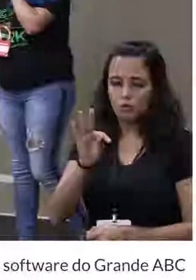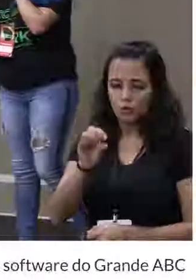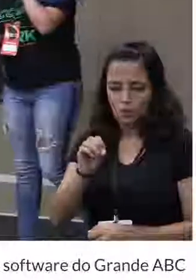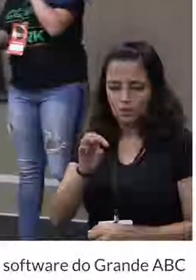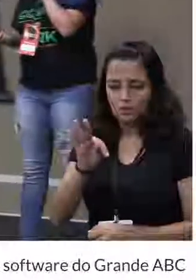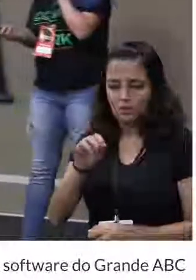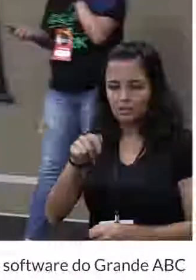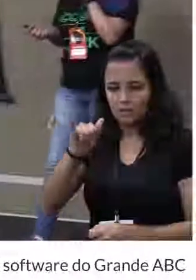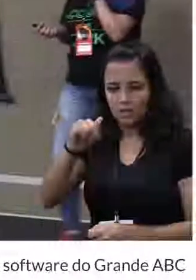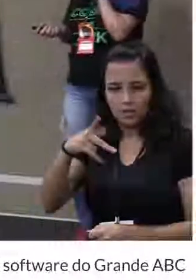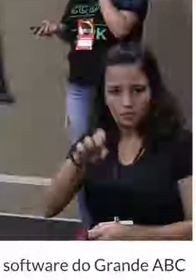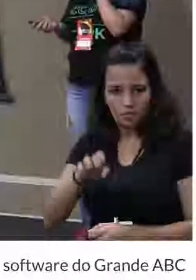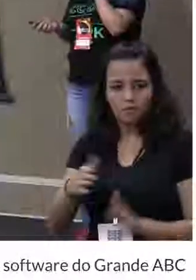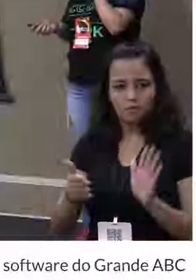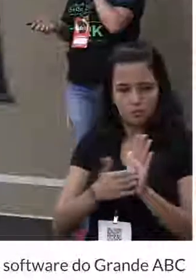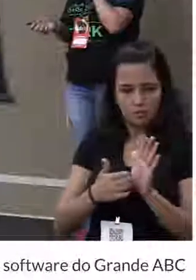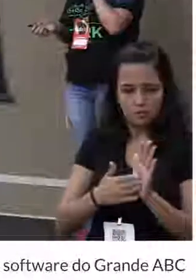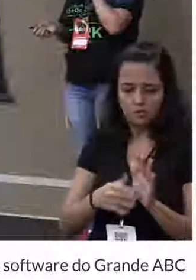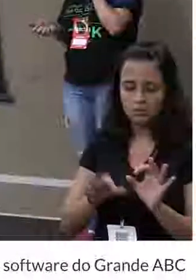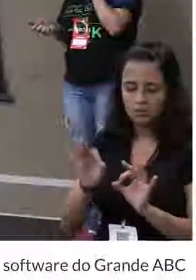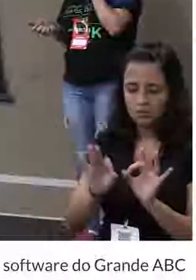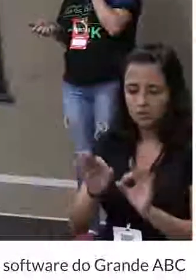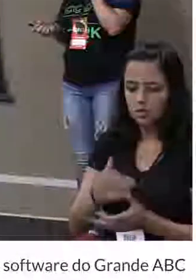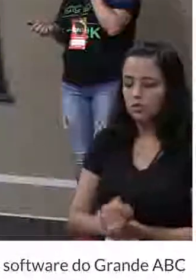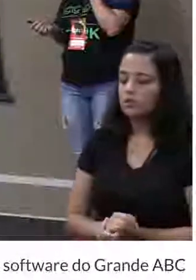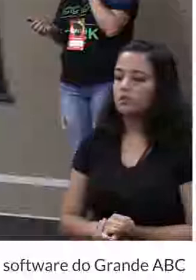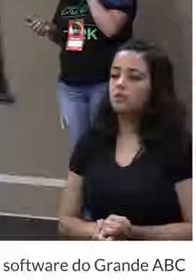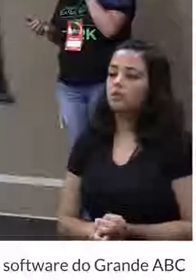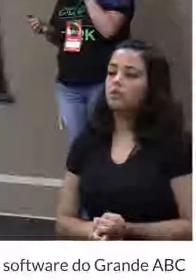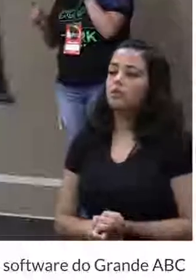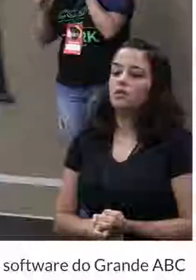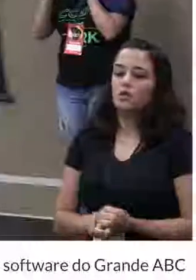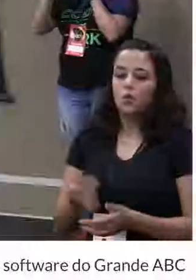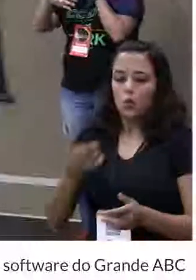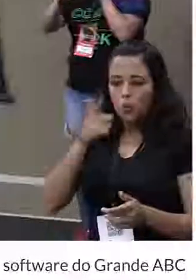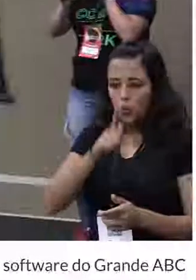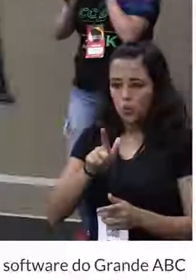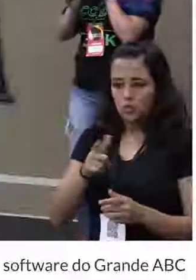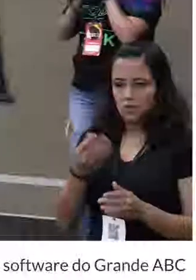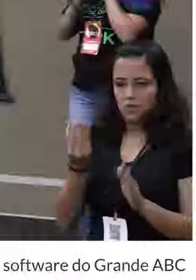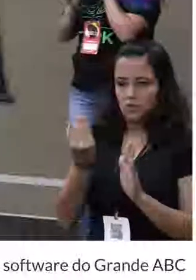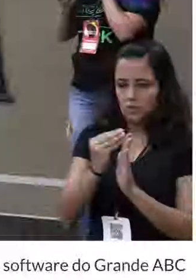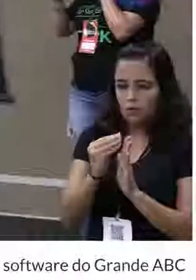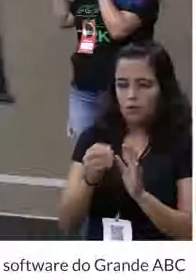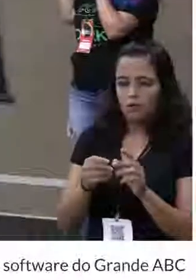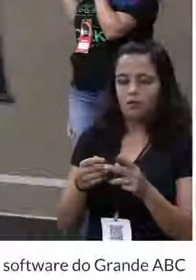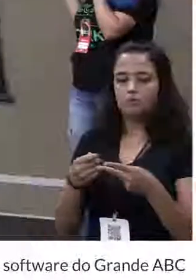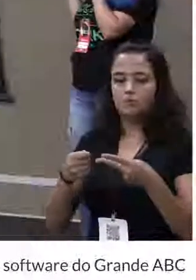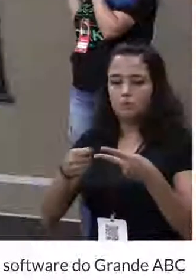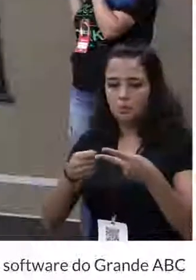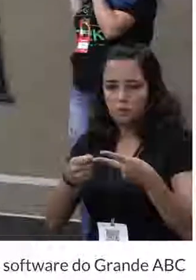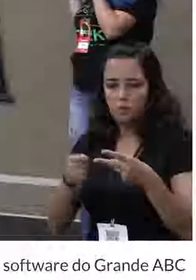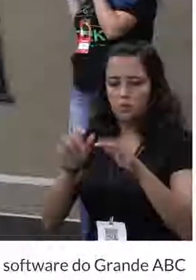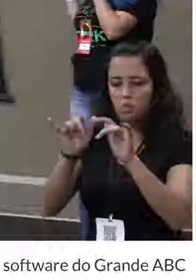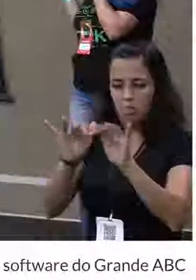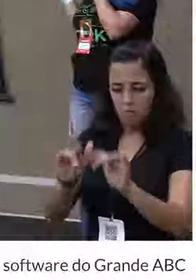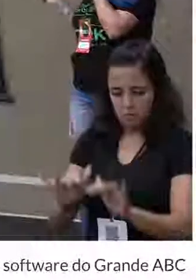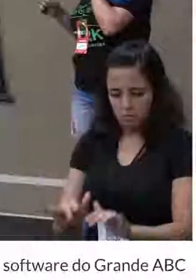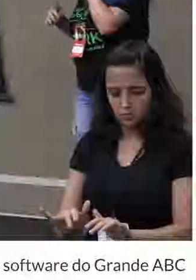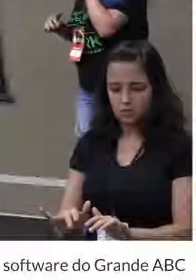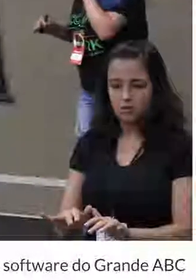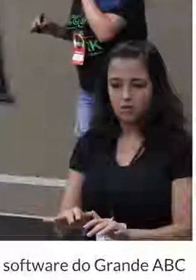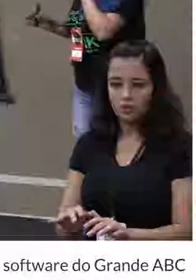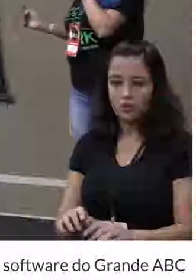Polyfills. JavaScript é tipo assim, a gente consegue escrever uma coisa lá no nosso código usando o Prototype